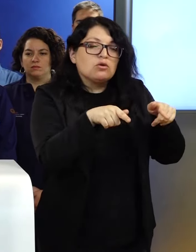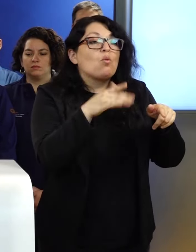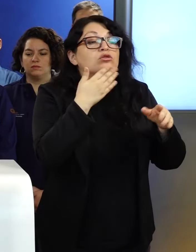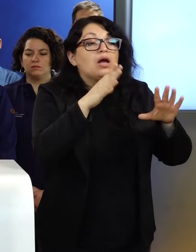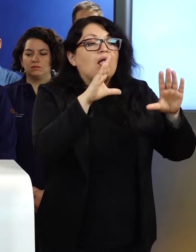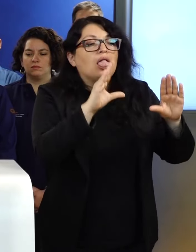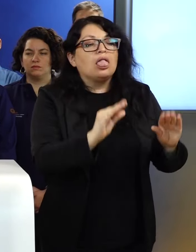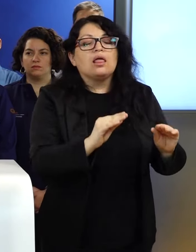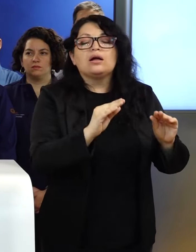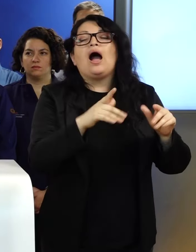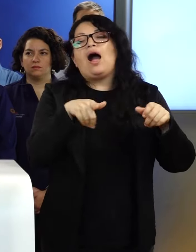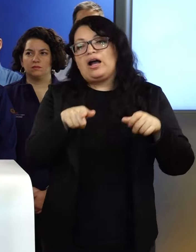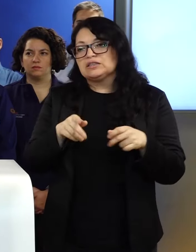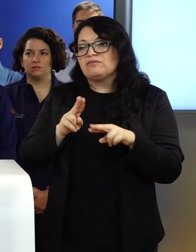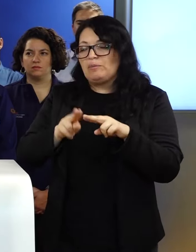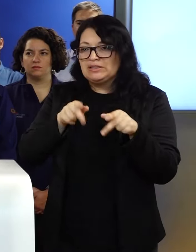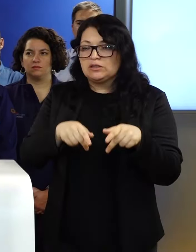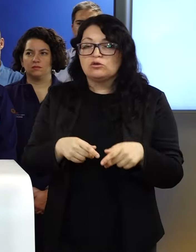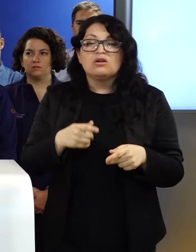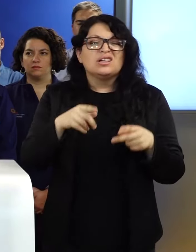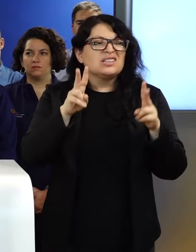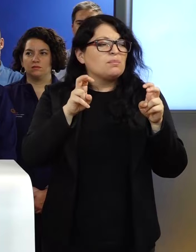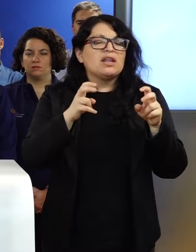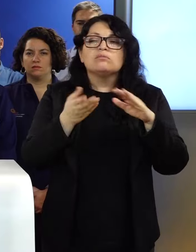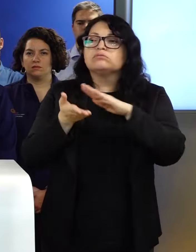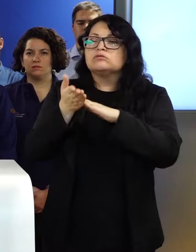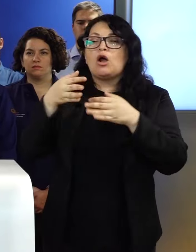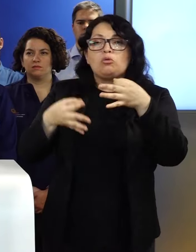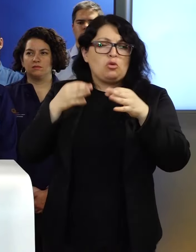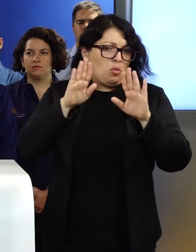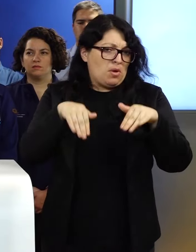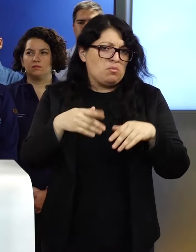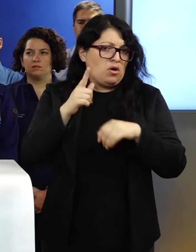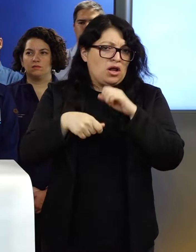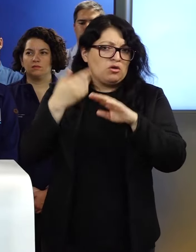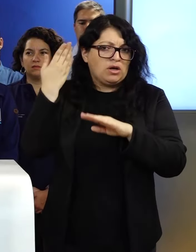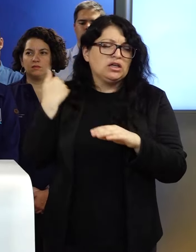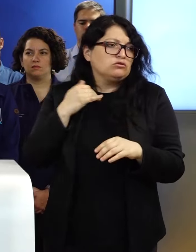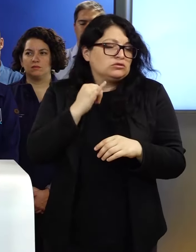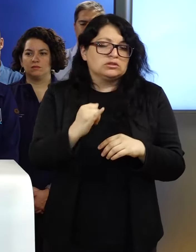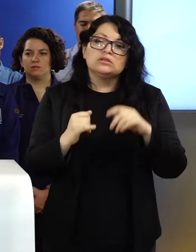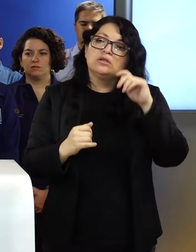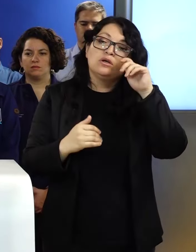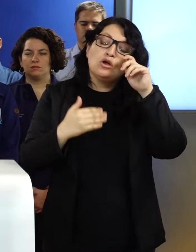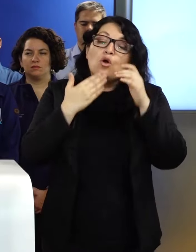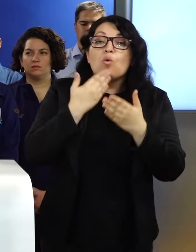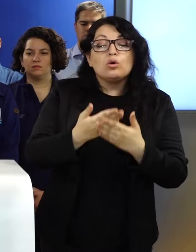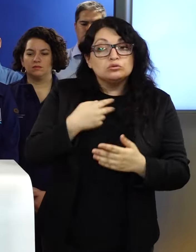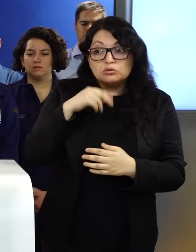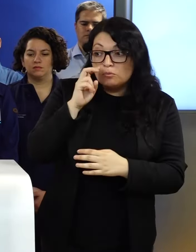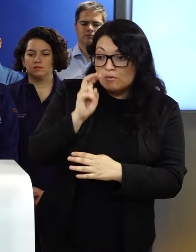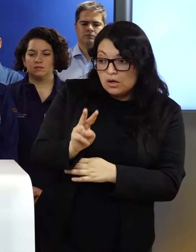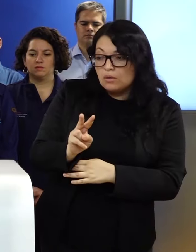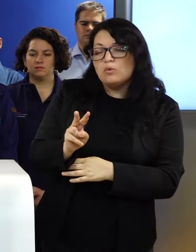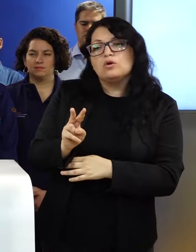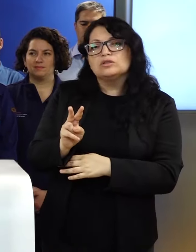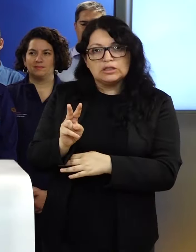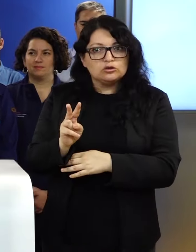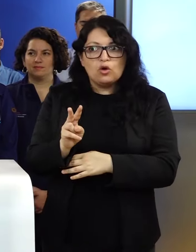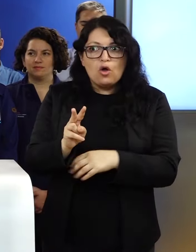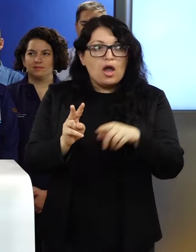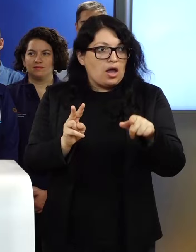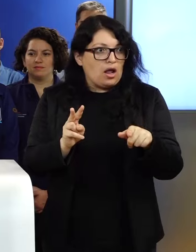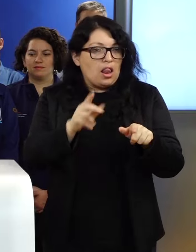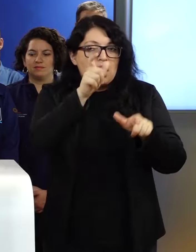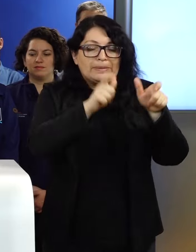Respecto de las querellas, absolutamente sí. Igual como lo hicimos el año pasado, cada vez que haya comportamiento en que se puso en